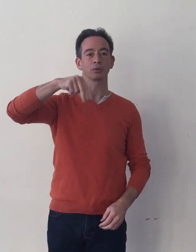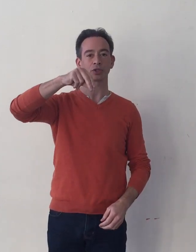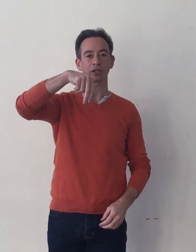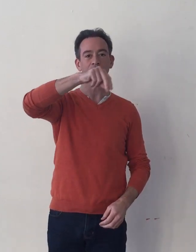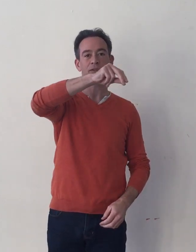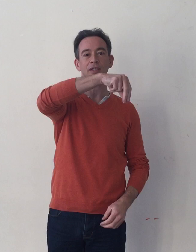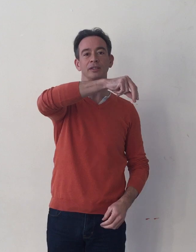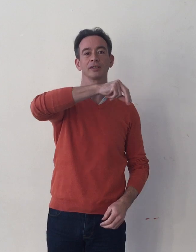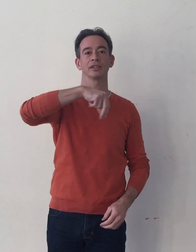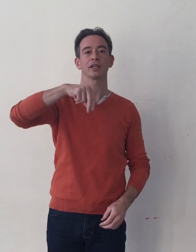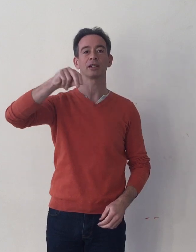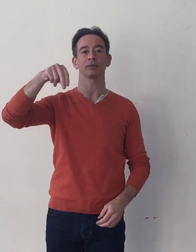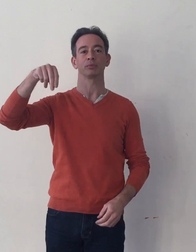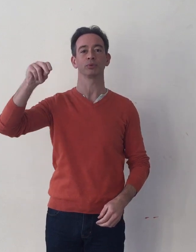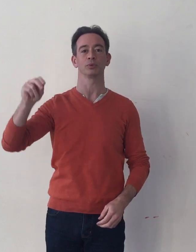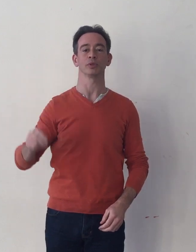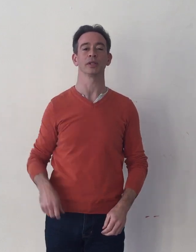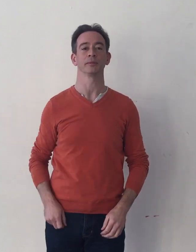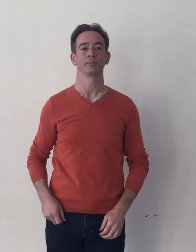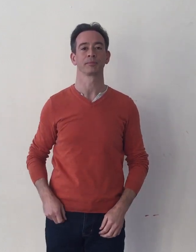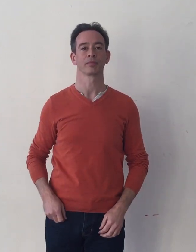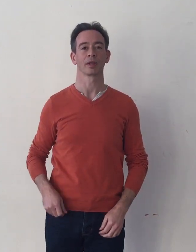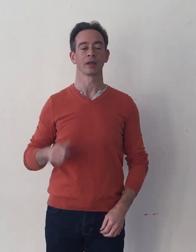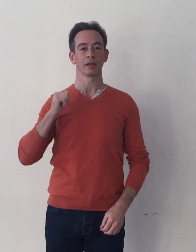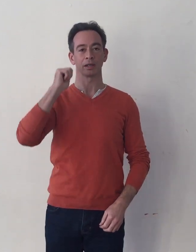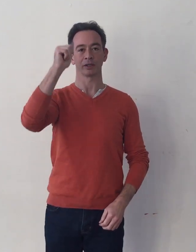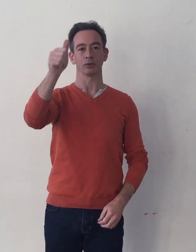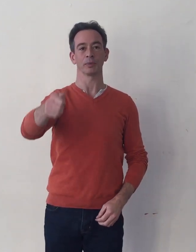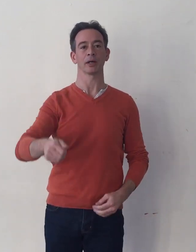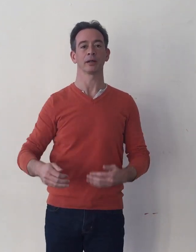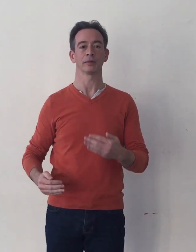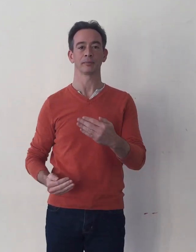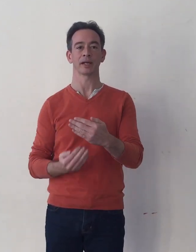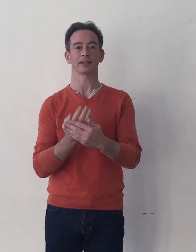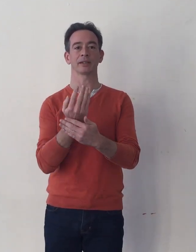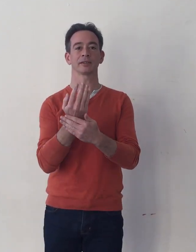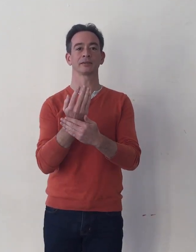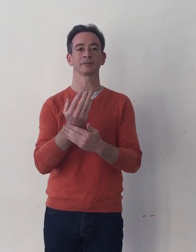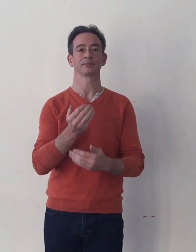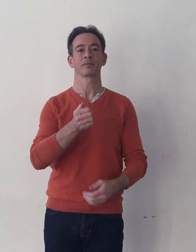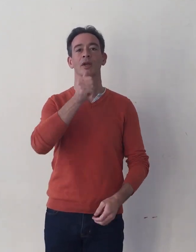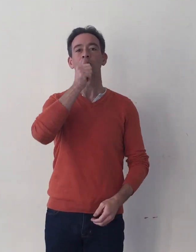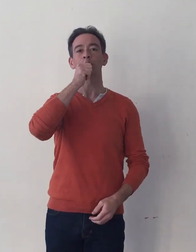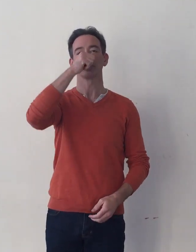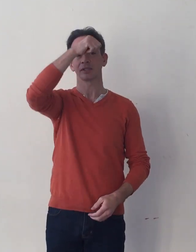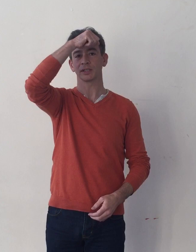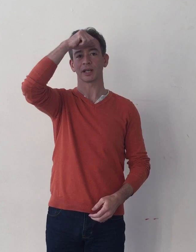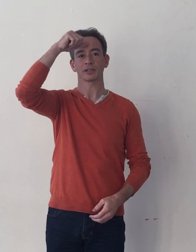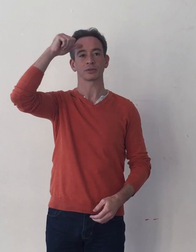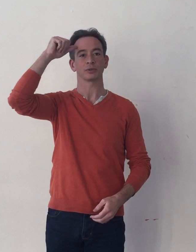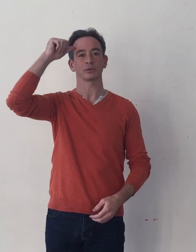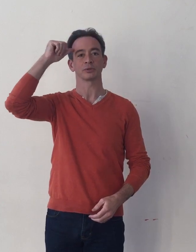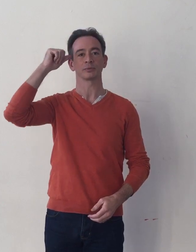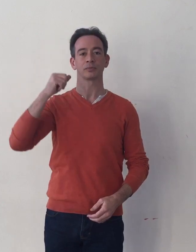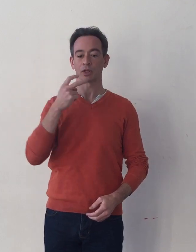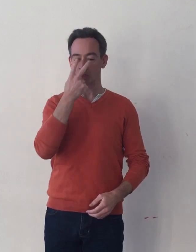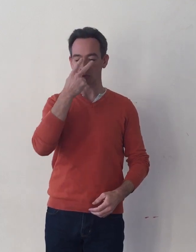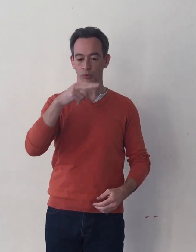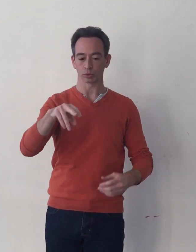clochettes tintinabuler. Et demain matin, petit garçon, tu